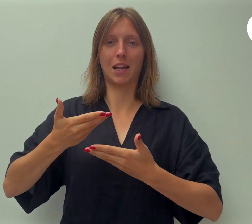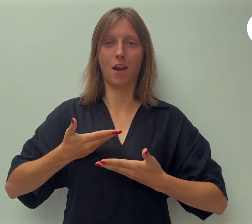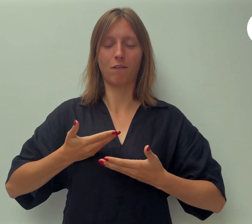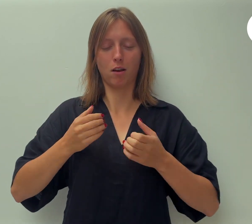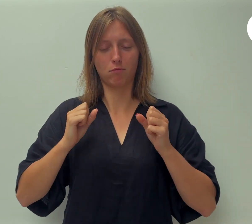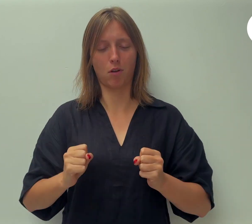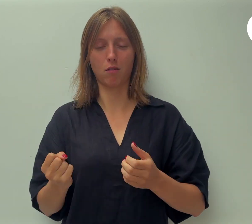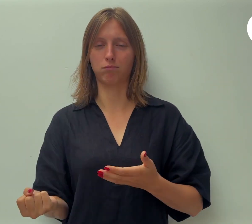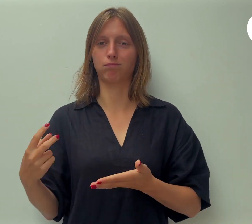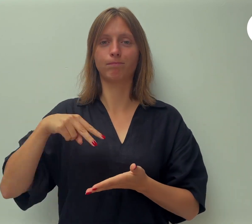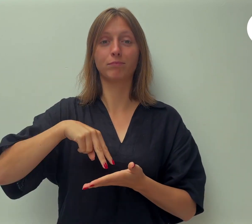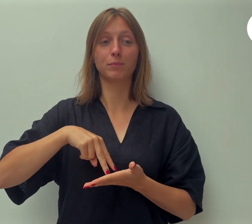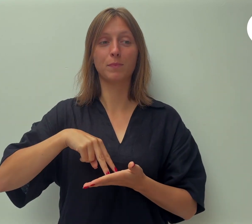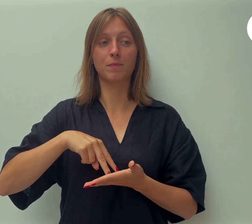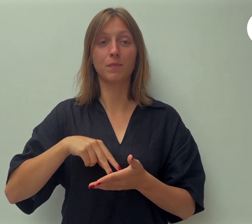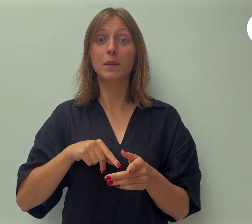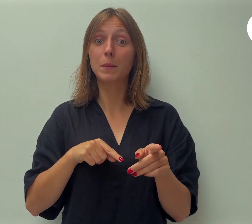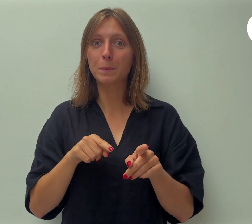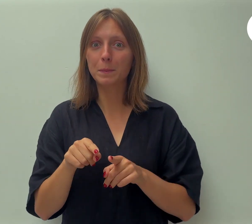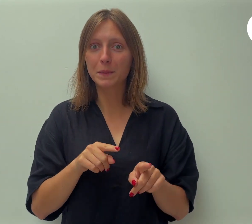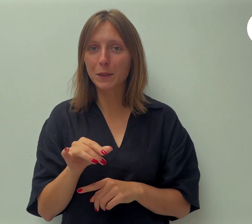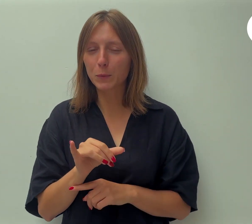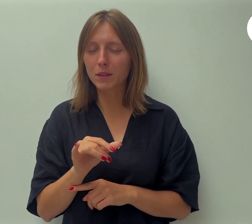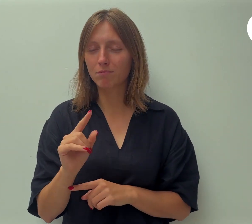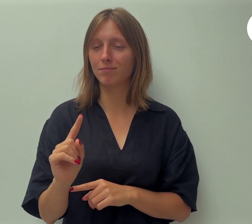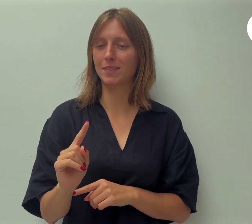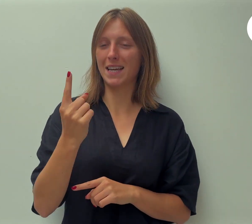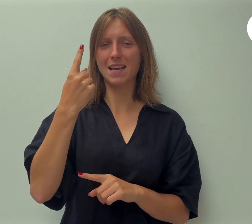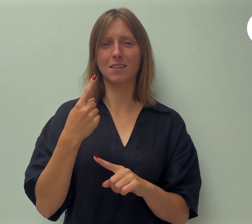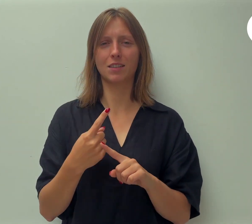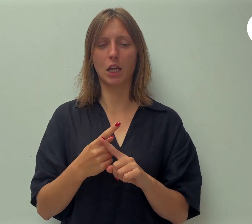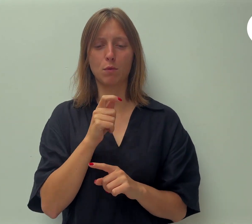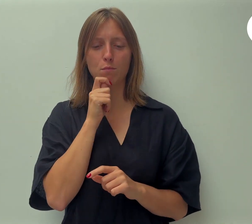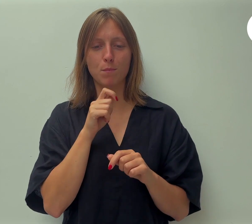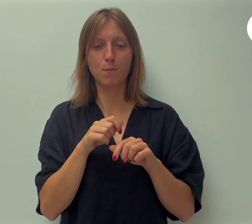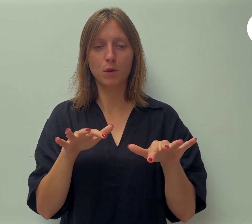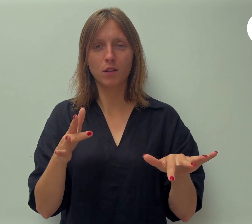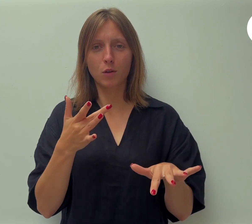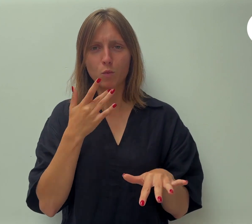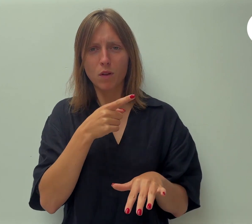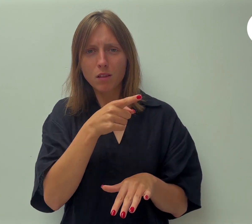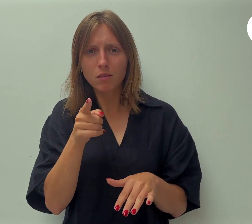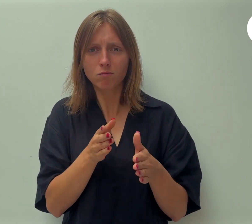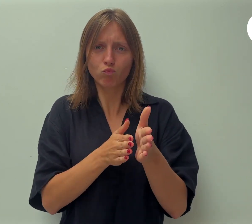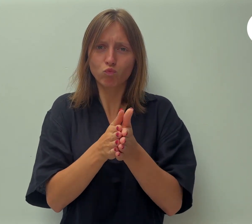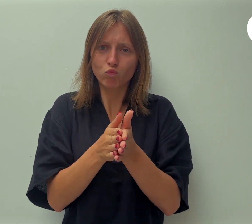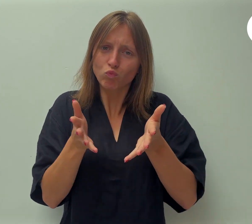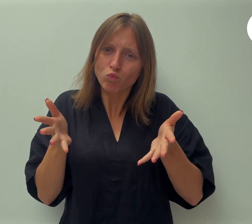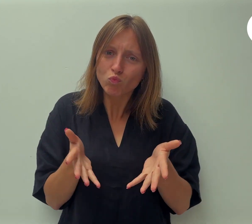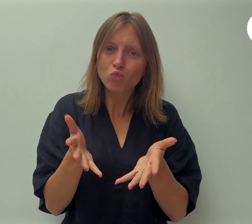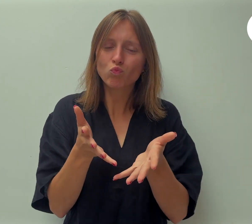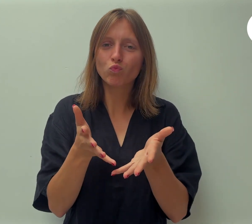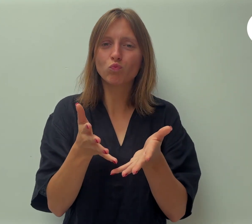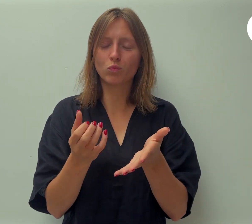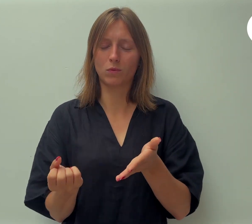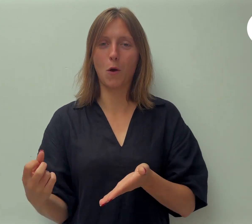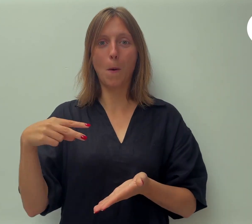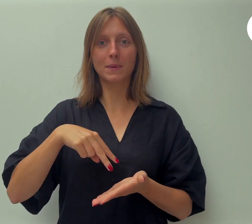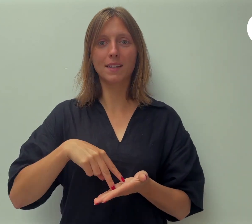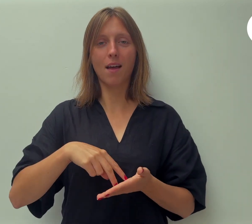als start van deze podcastreeks, wil ik jullie bemoedigen om op te staan en te schitteren. Of anders gezegd, op